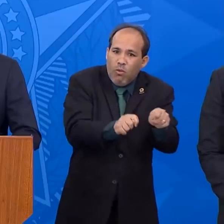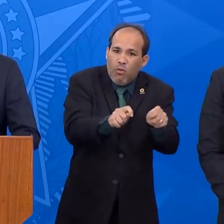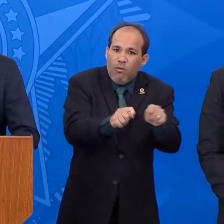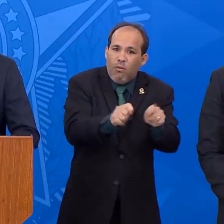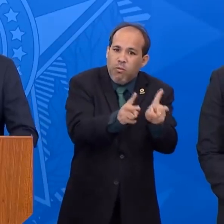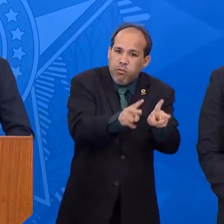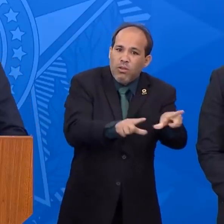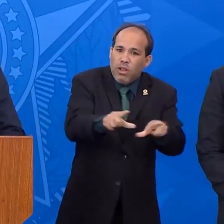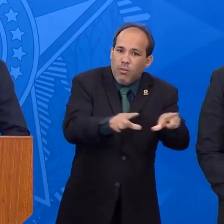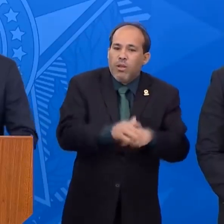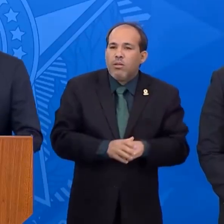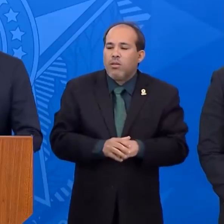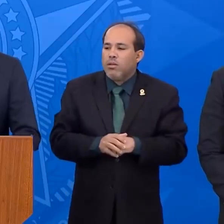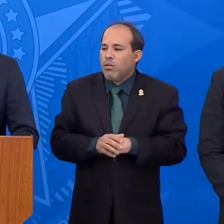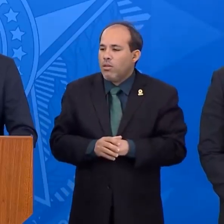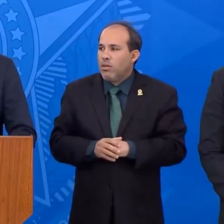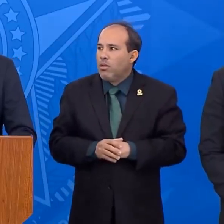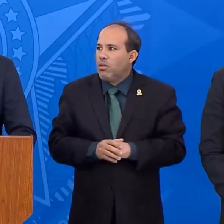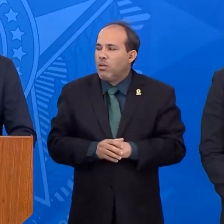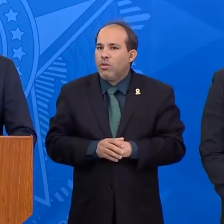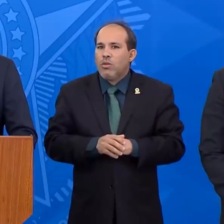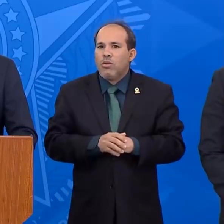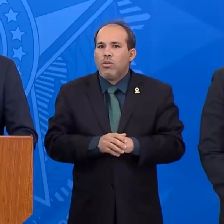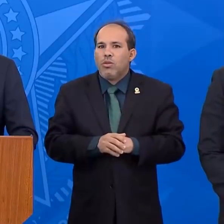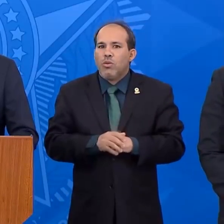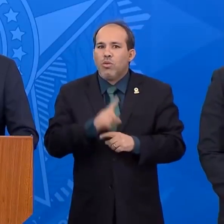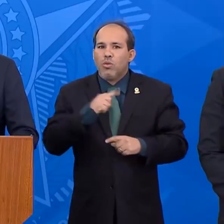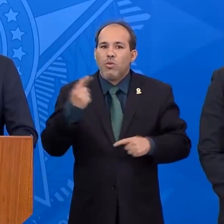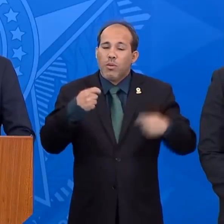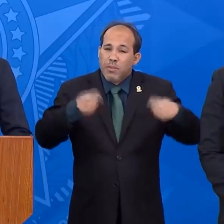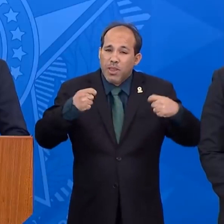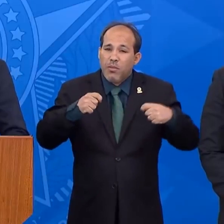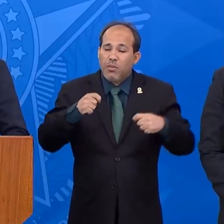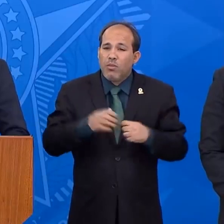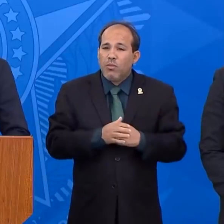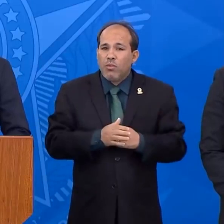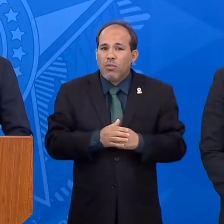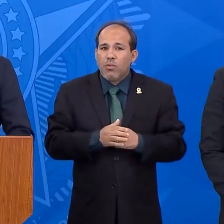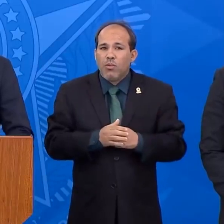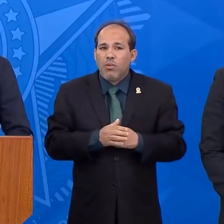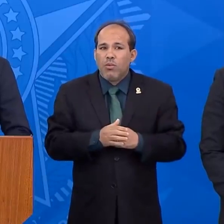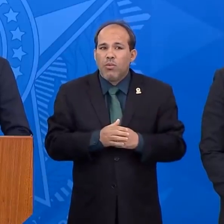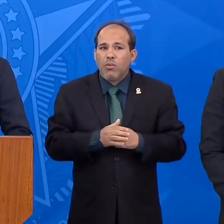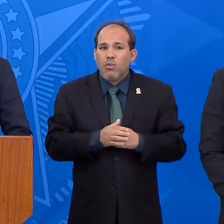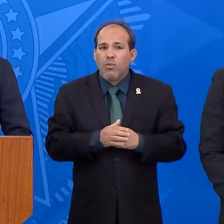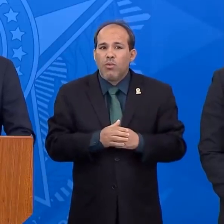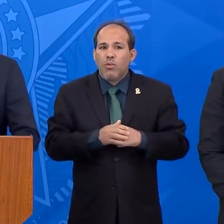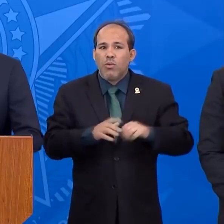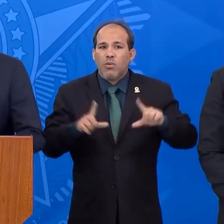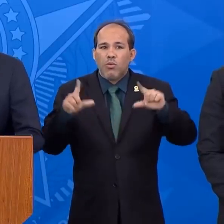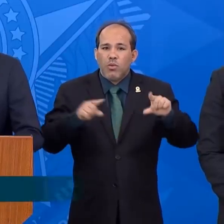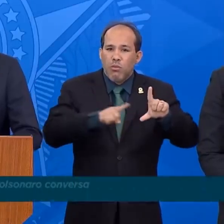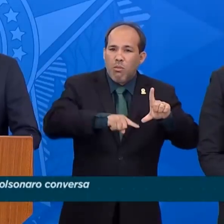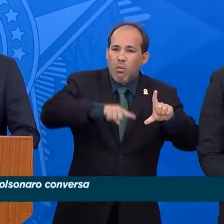costuma falar na segunda onda. Nós devemos, o máximo possível, diminuir a altura dessas duas